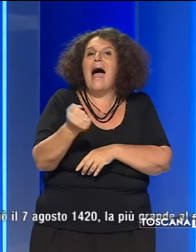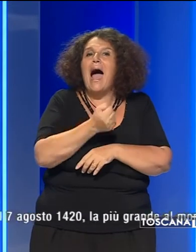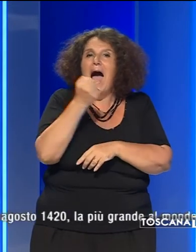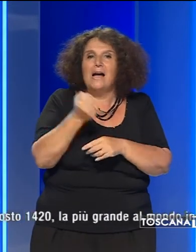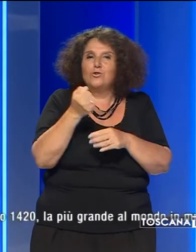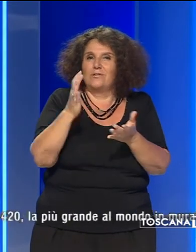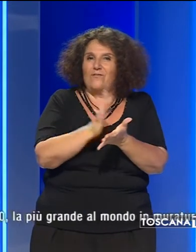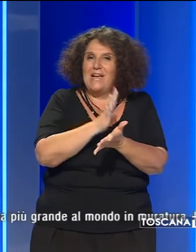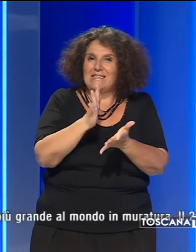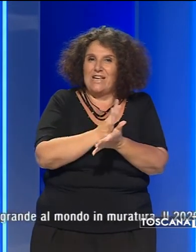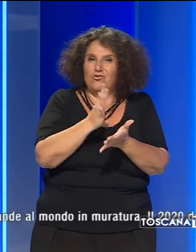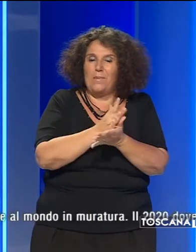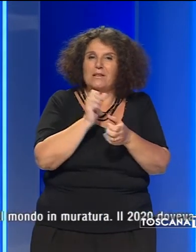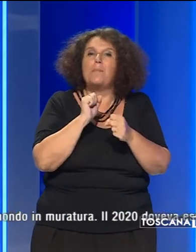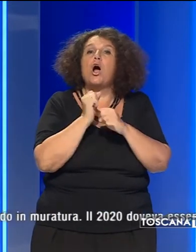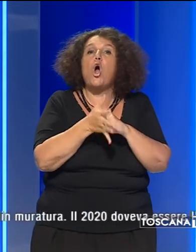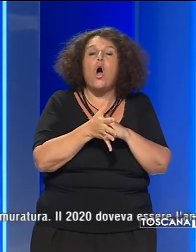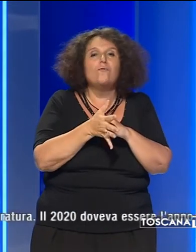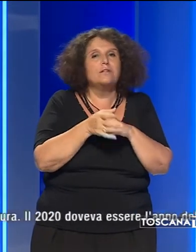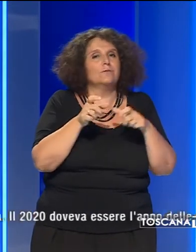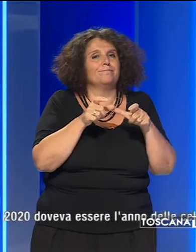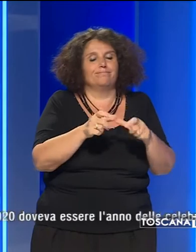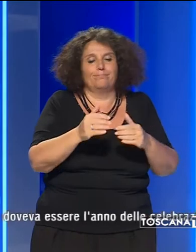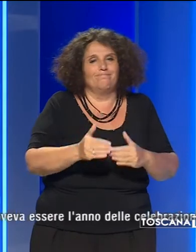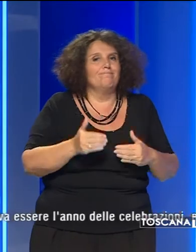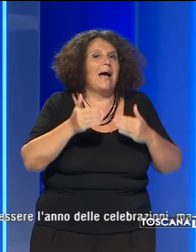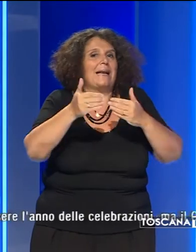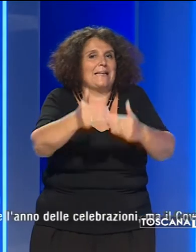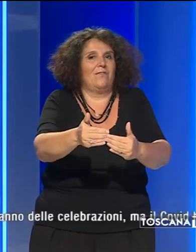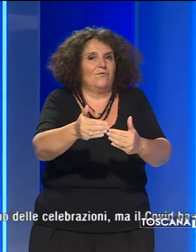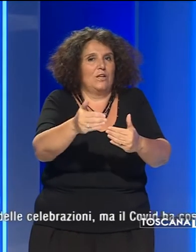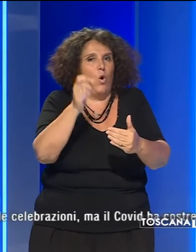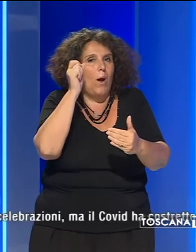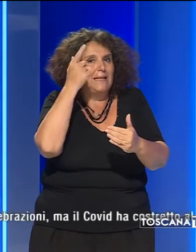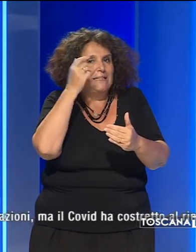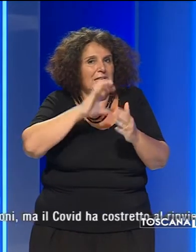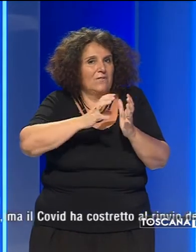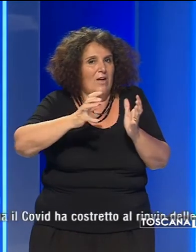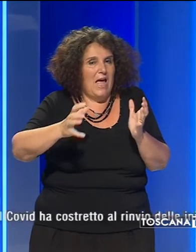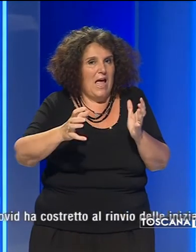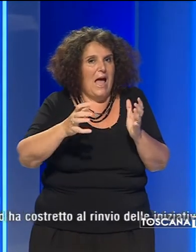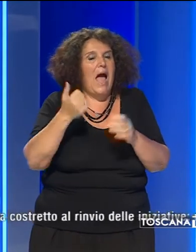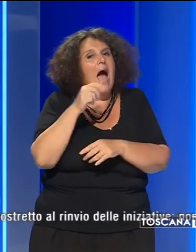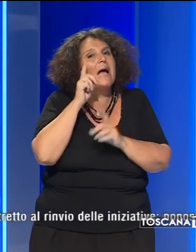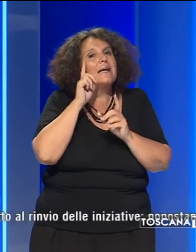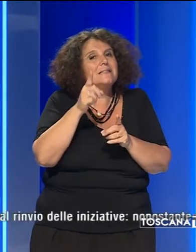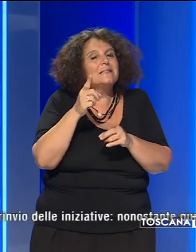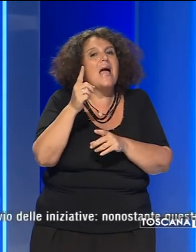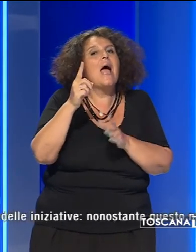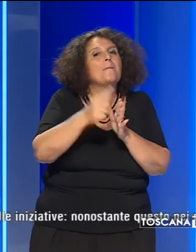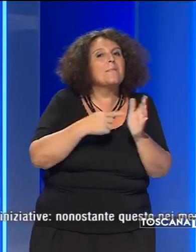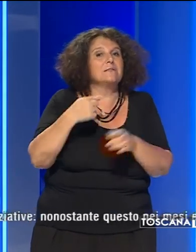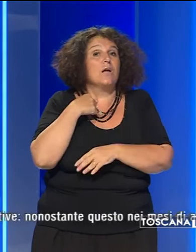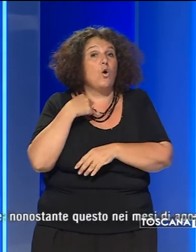delle celebrazioni, ma il Covid ha costretto al rinvio delle iniziative. Nonostante questo, nei mesi di agosto e